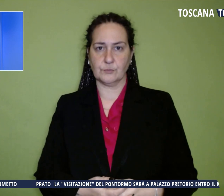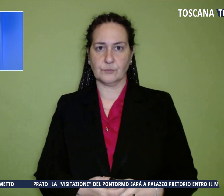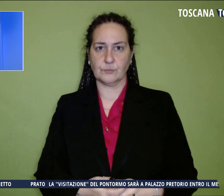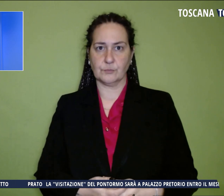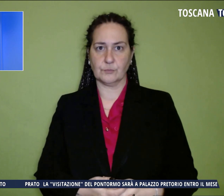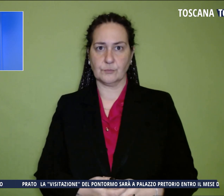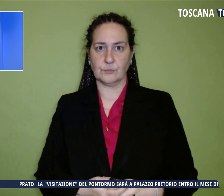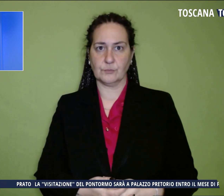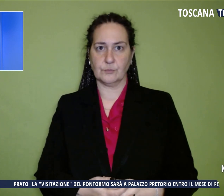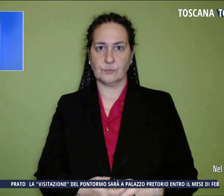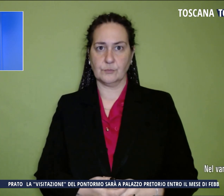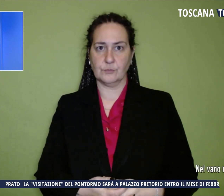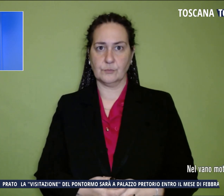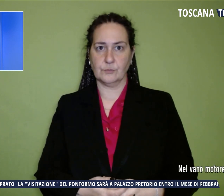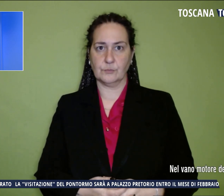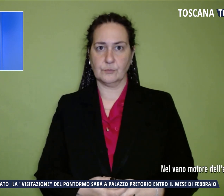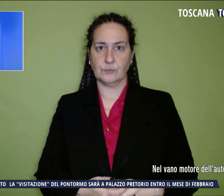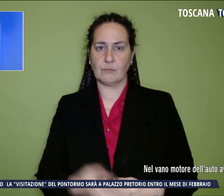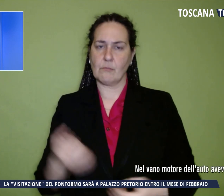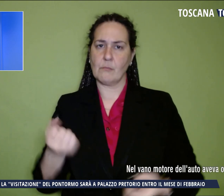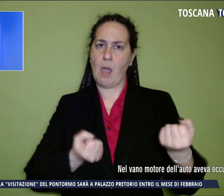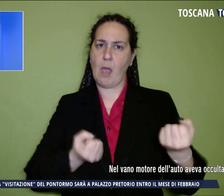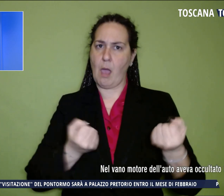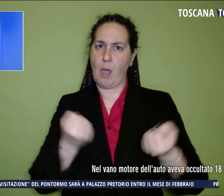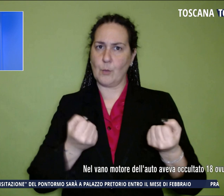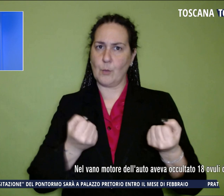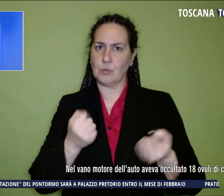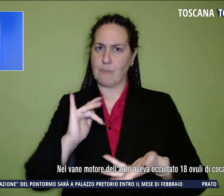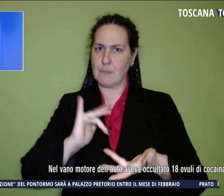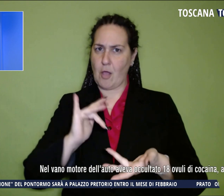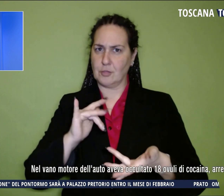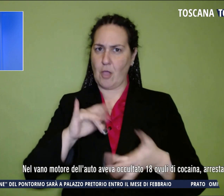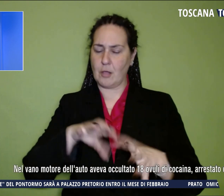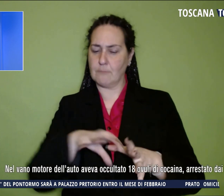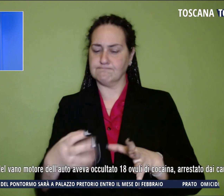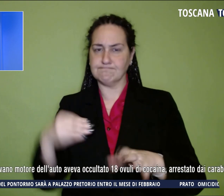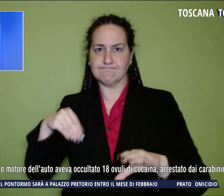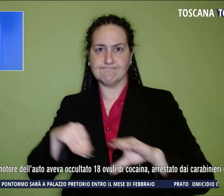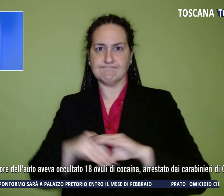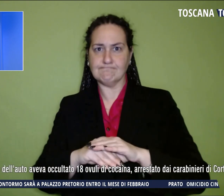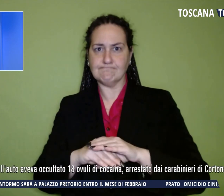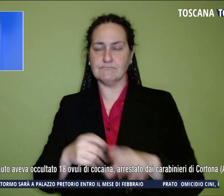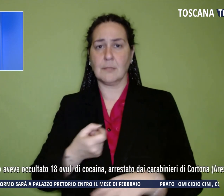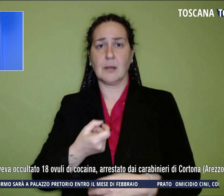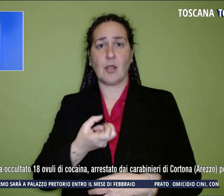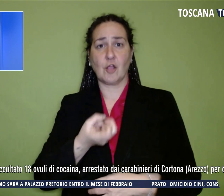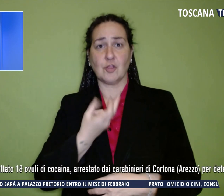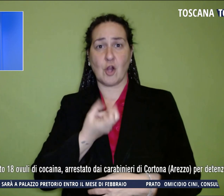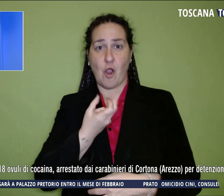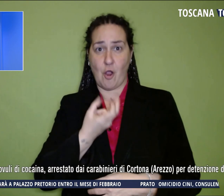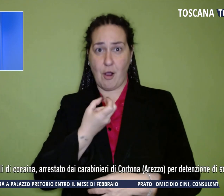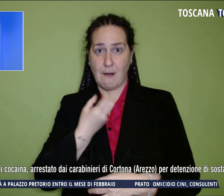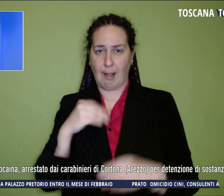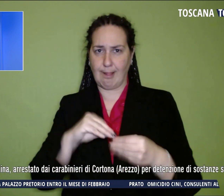E nel vano motore dell'auto aveva occultato 18 ovuli di cocaina, arrestato dai carabinieri di Cortona per